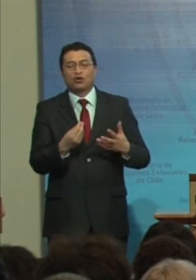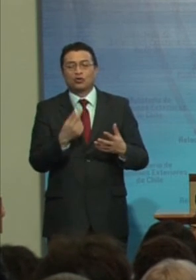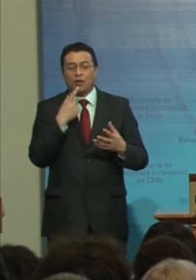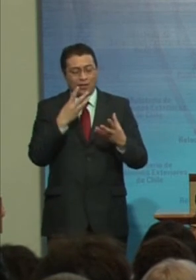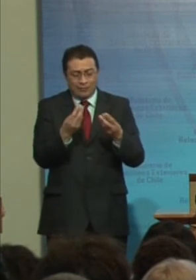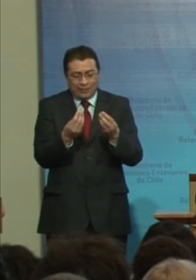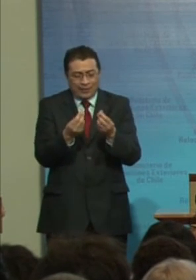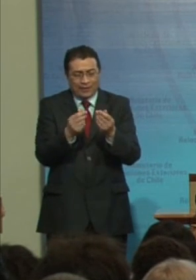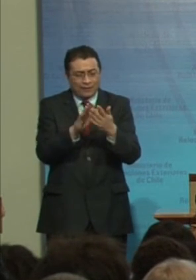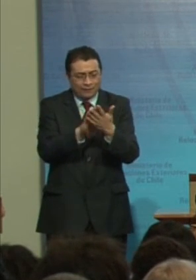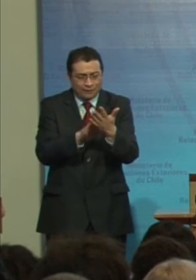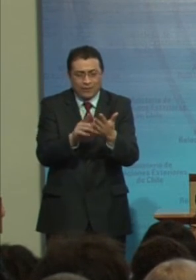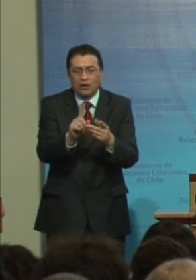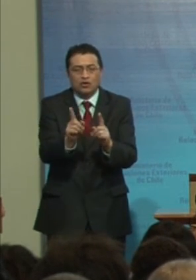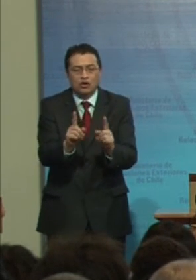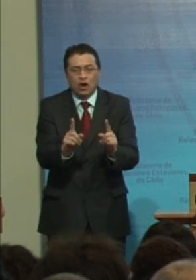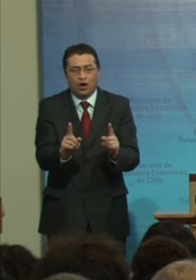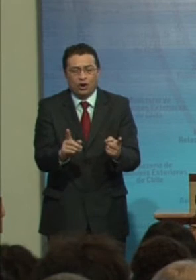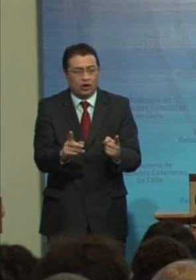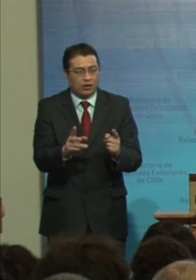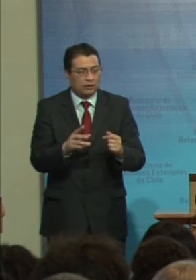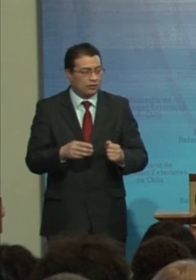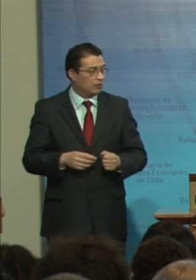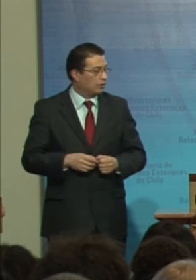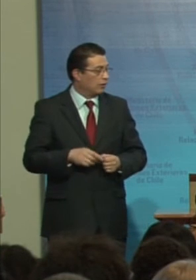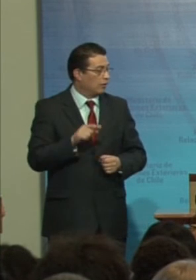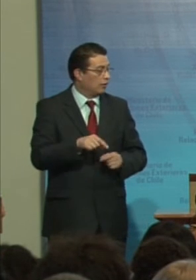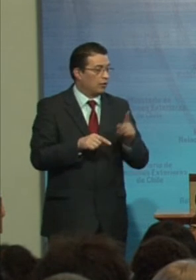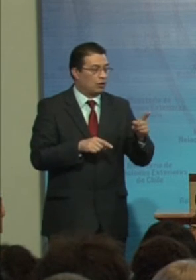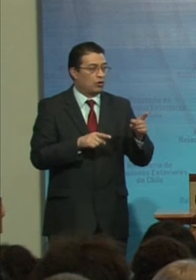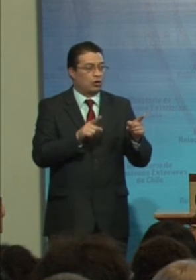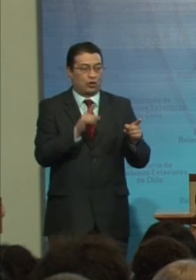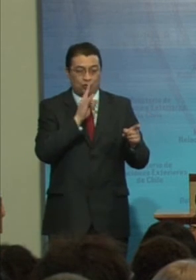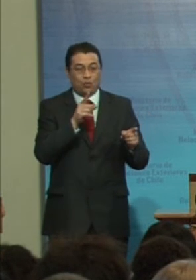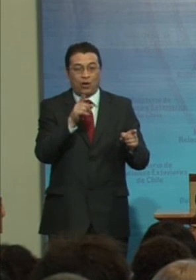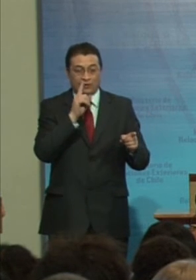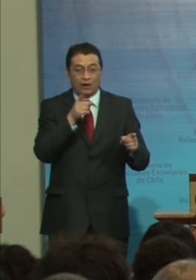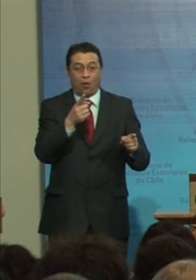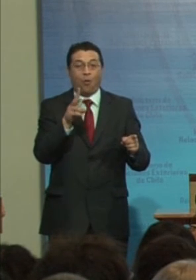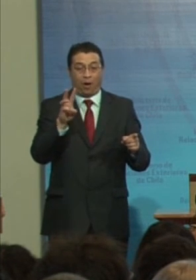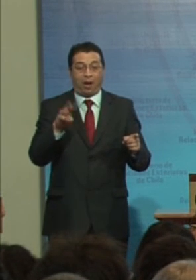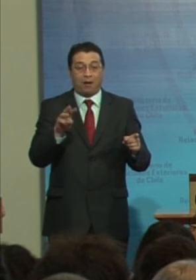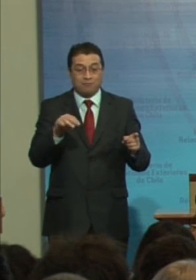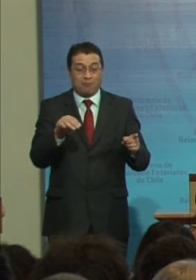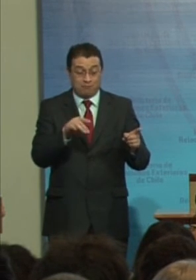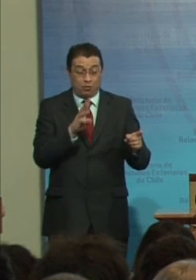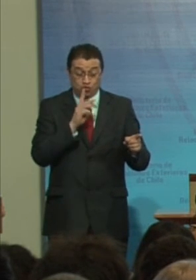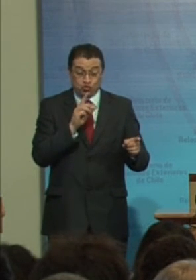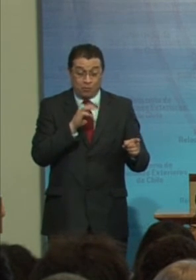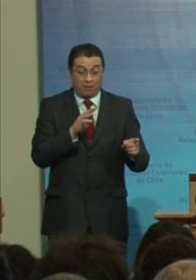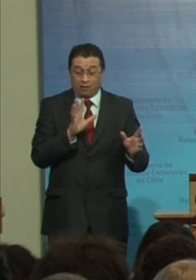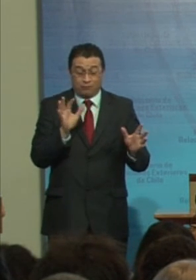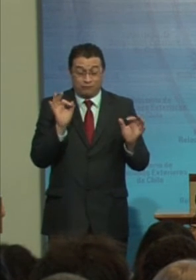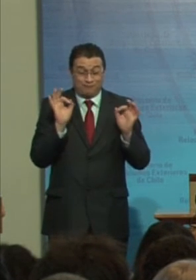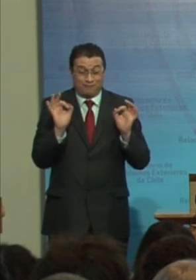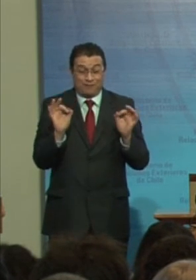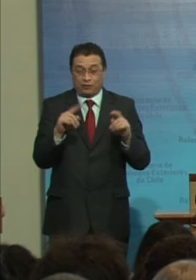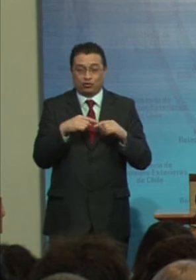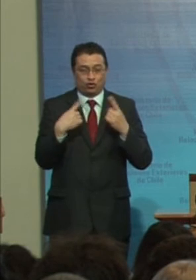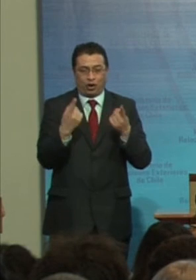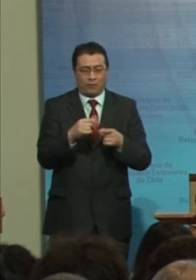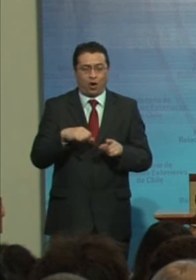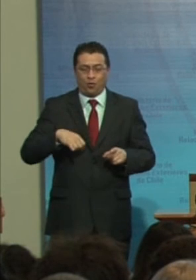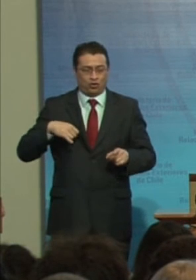Intangible No Viejo Tienes una madre Lo debes conocer Formidable Y todas Y todos Estamos